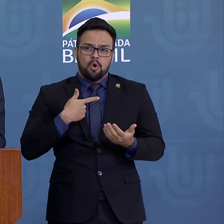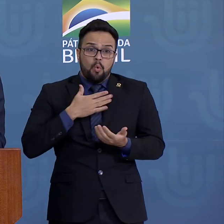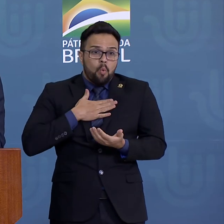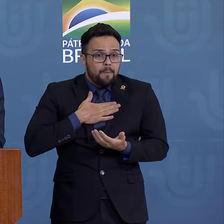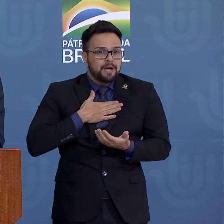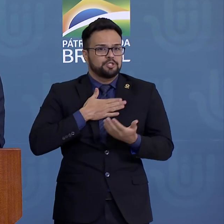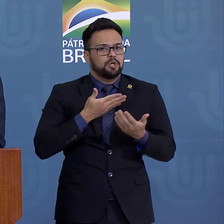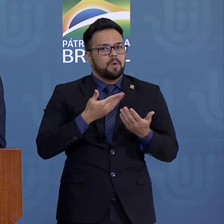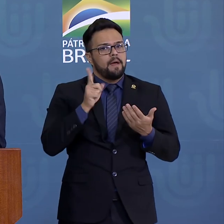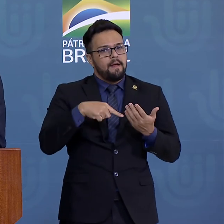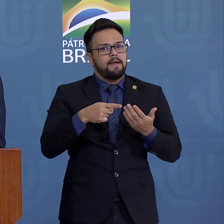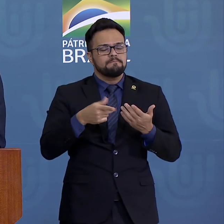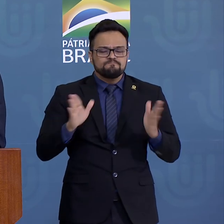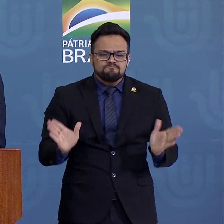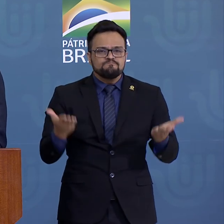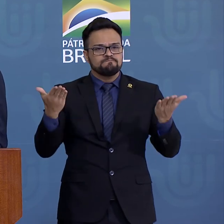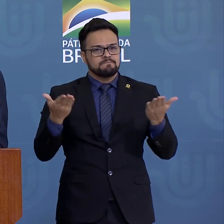move o voluntariado.